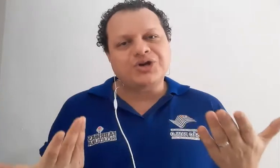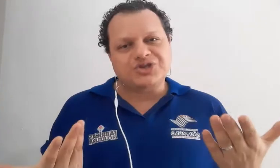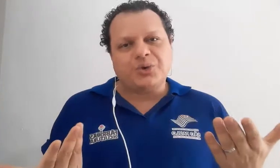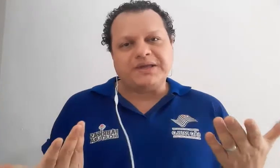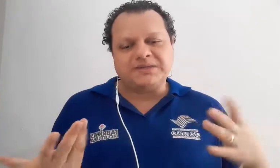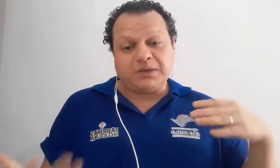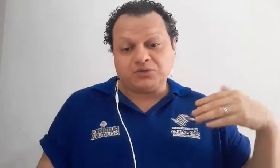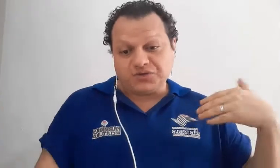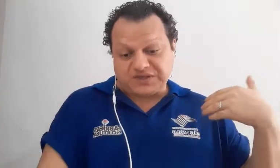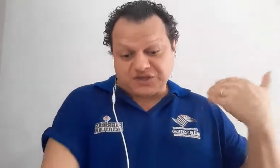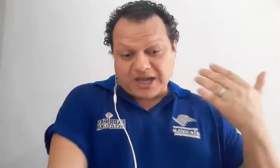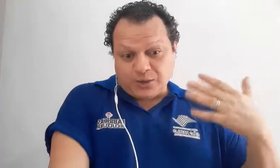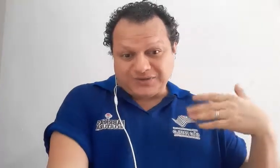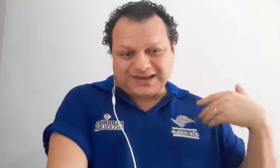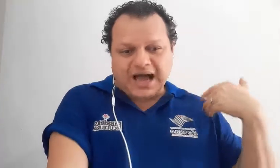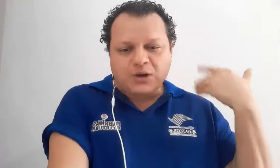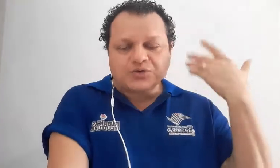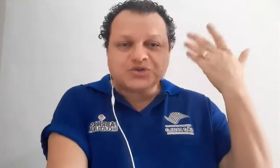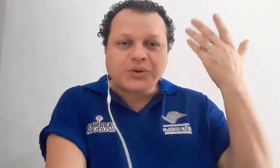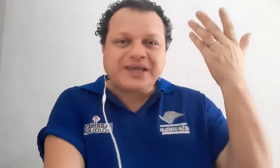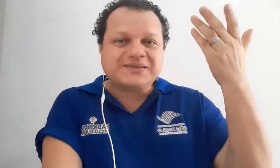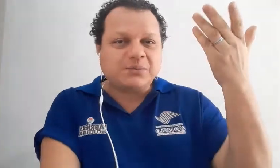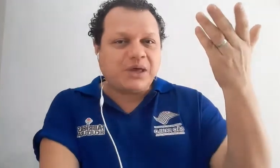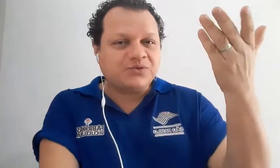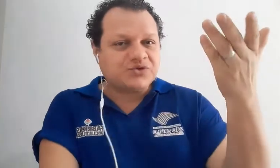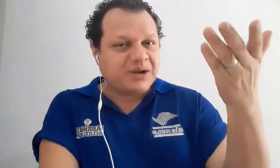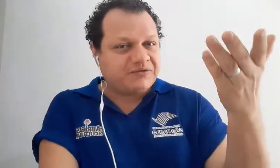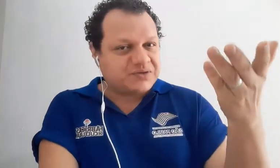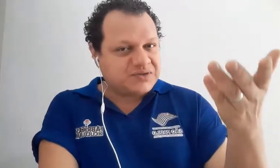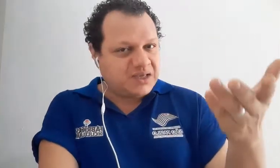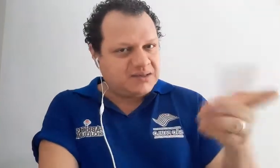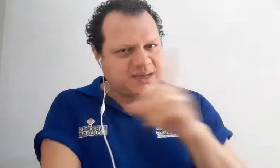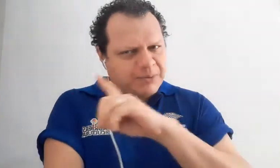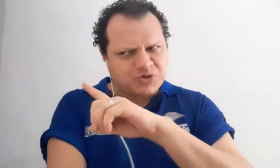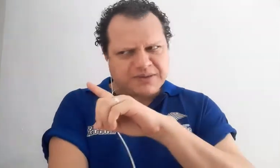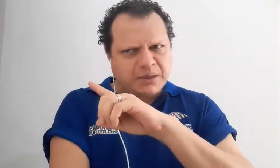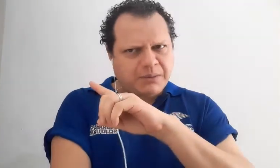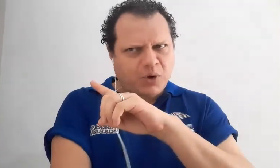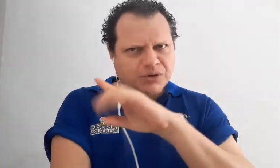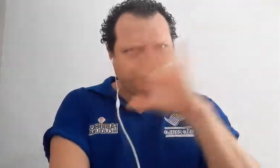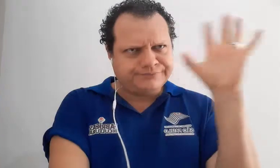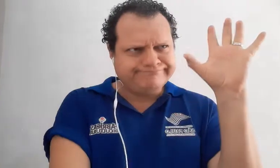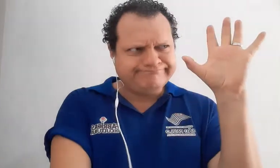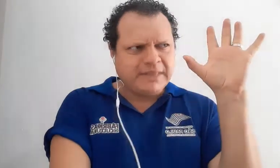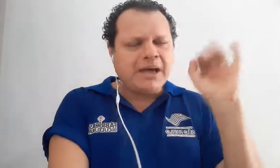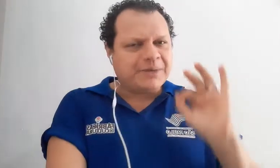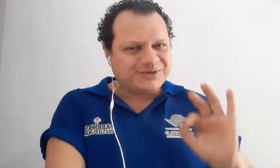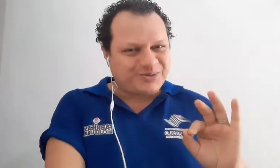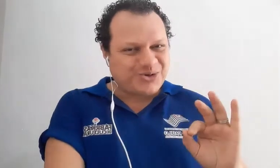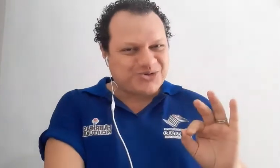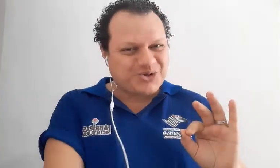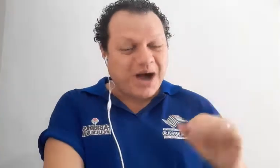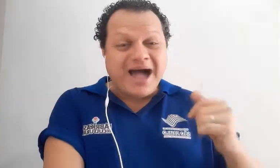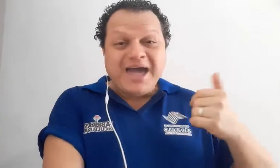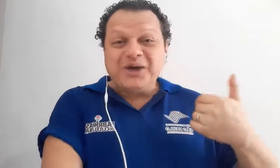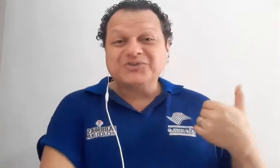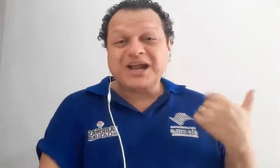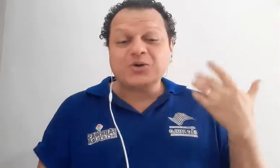de conhecimento, ou seja, eu trago os conhecimentos para vocês, acabou de passar uma moto, mas vamos continuar. Eu trago